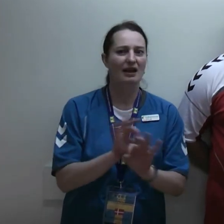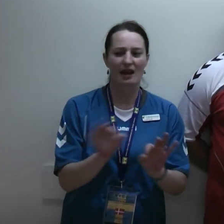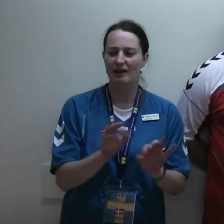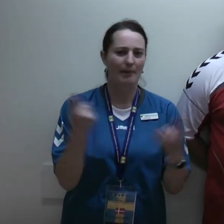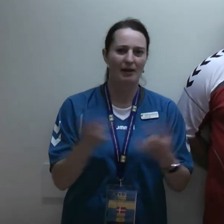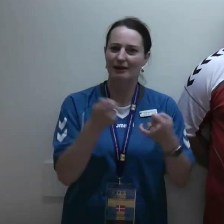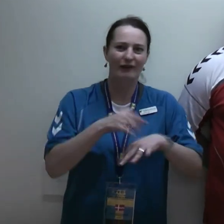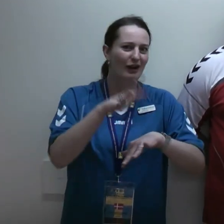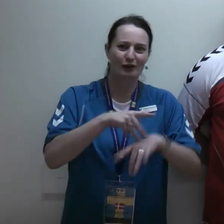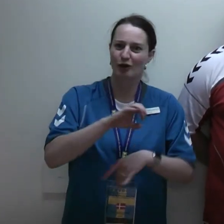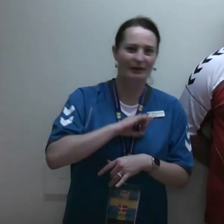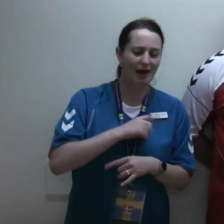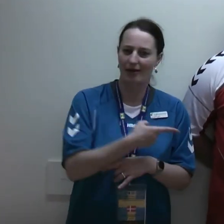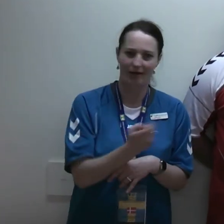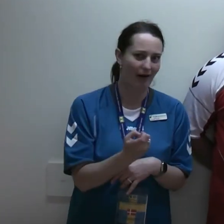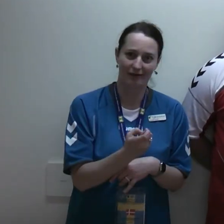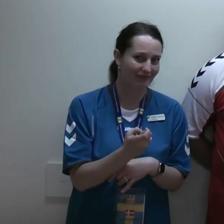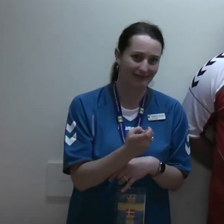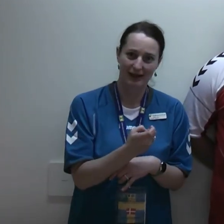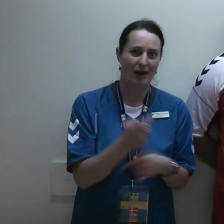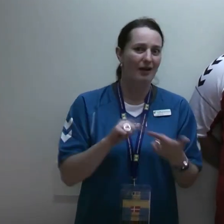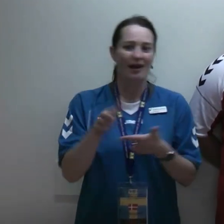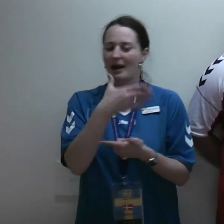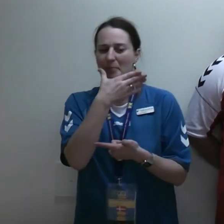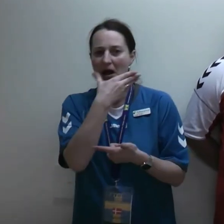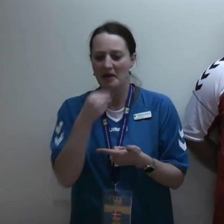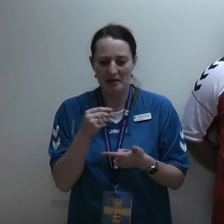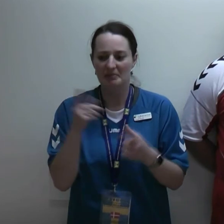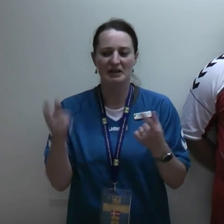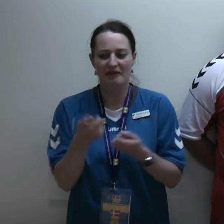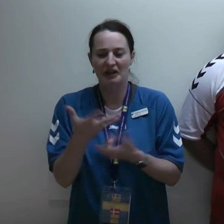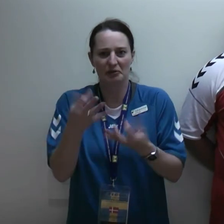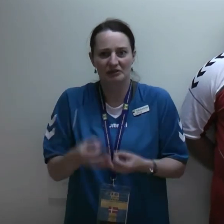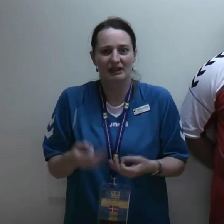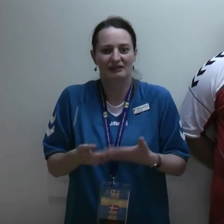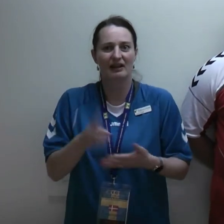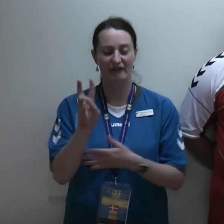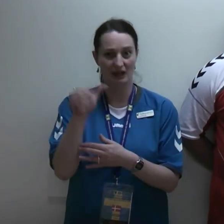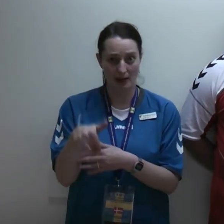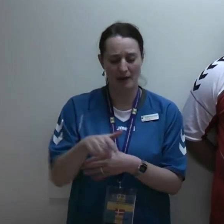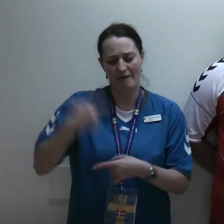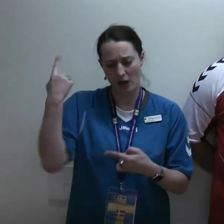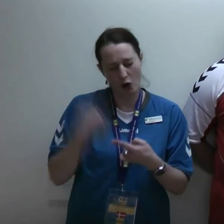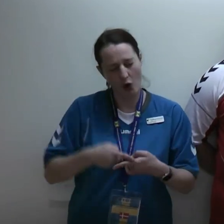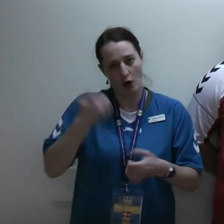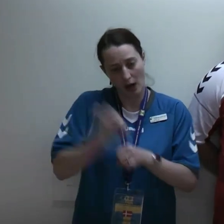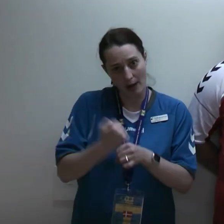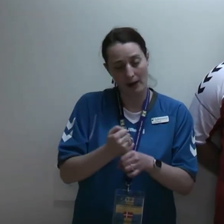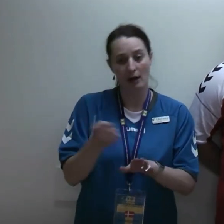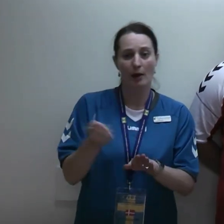VM. Man kommer heller ikke bare lidt til noget som helst ved et VM. Det har været hårdt at slide, her, både op til VM og under VM.